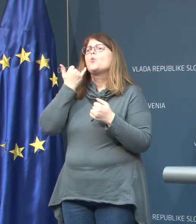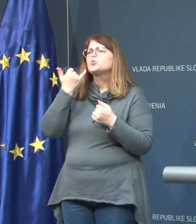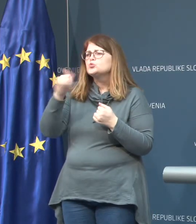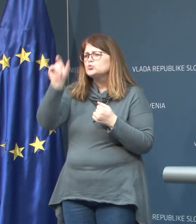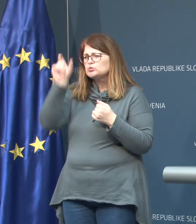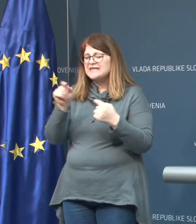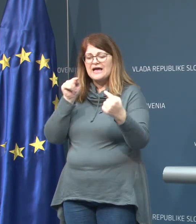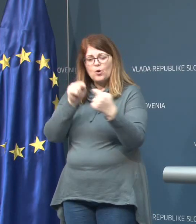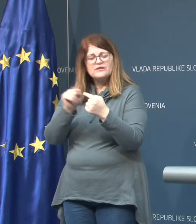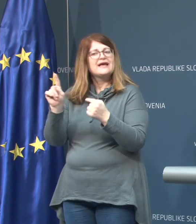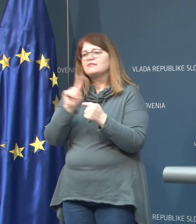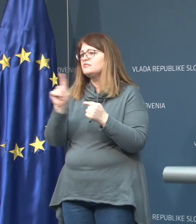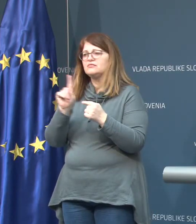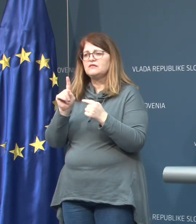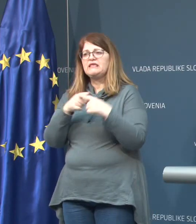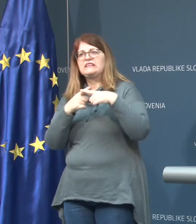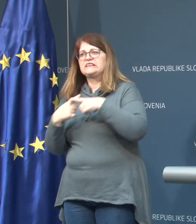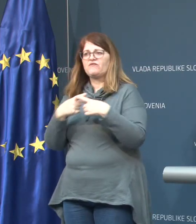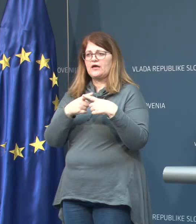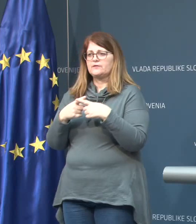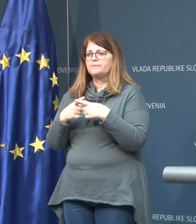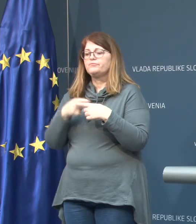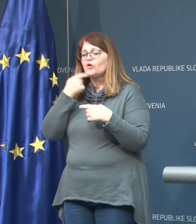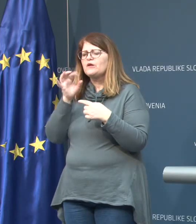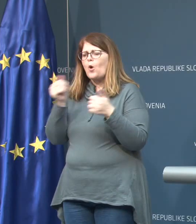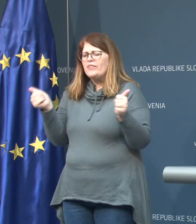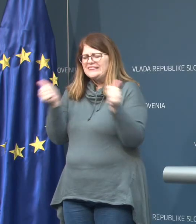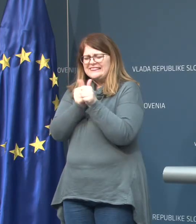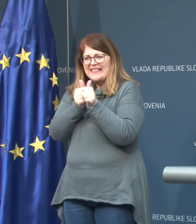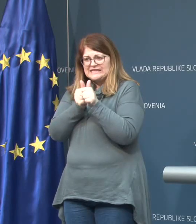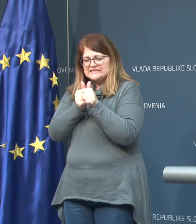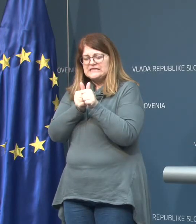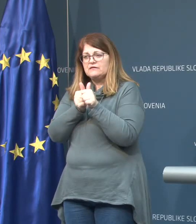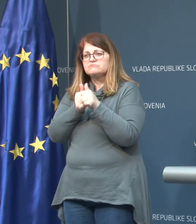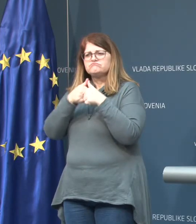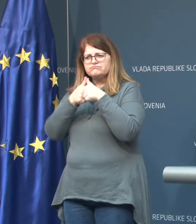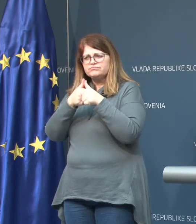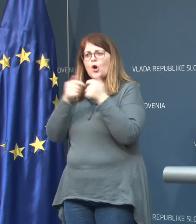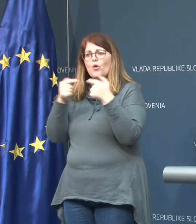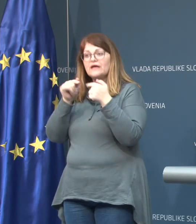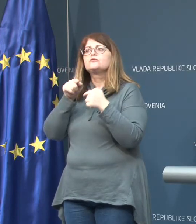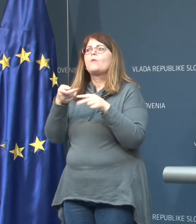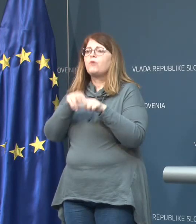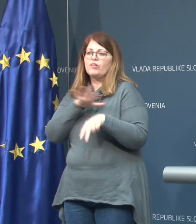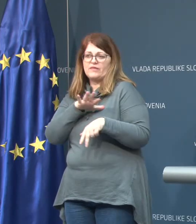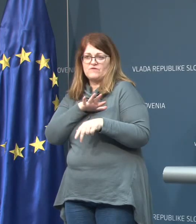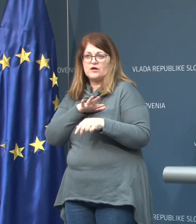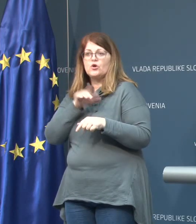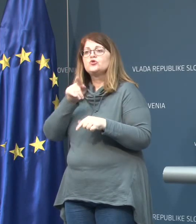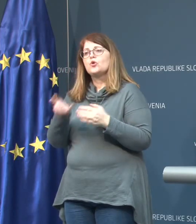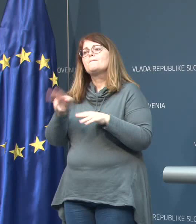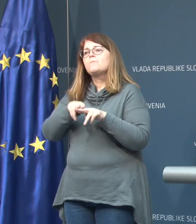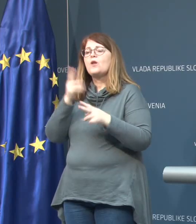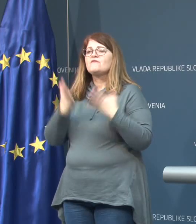kontakt ni rizičen. Govorimo o tesnih kontaktih, ki so bolj rizični in tisti tudi je bolj